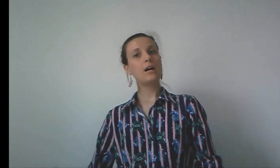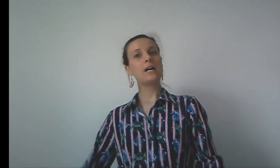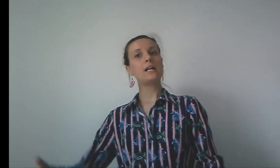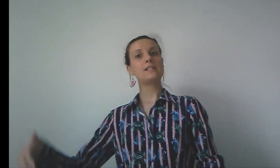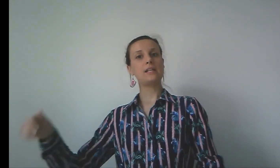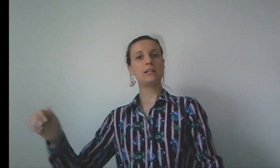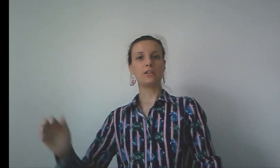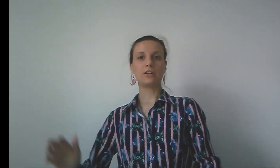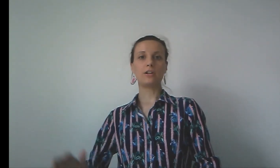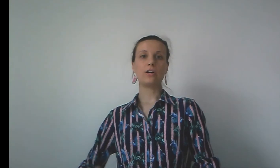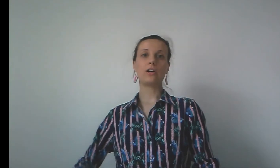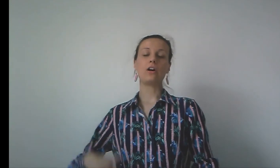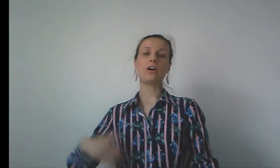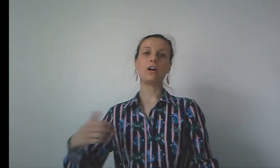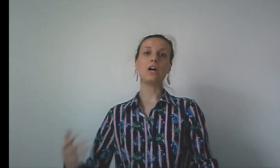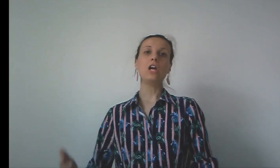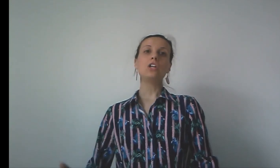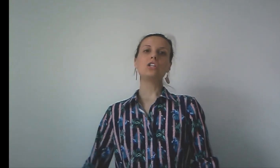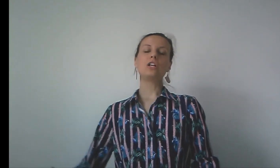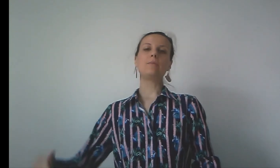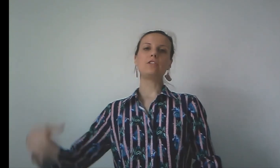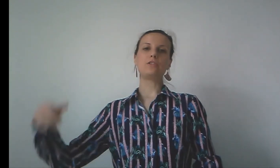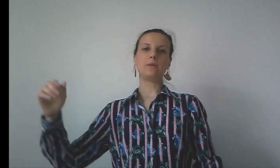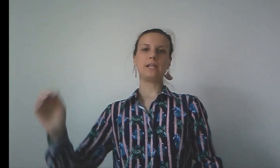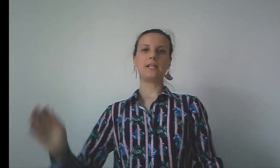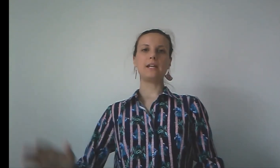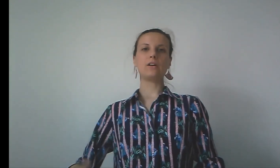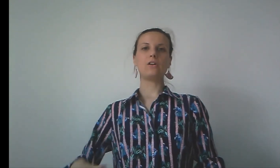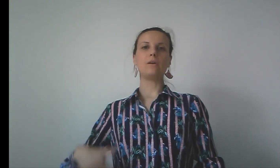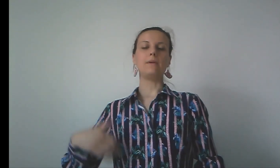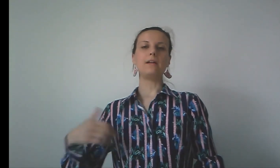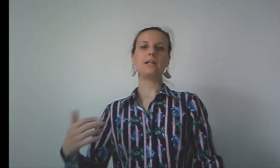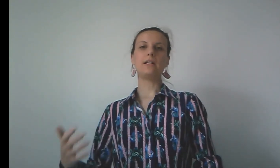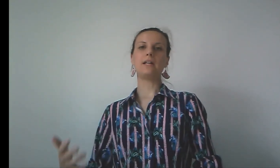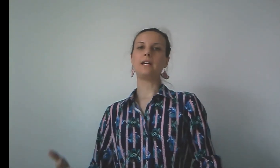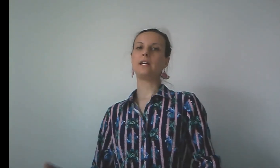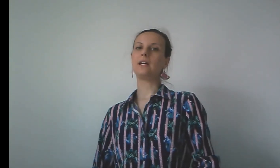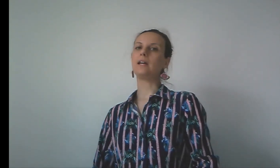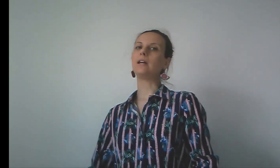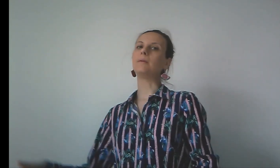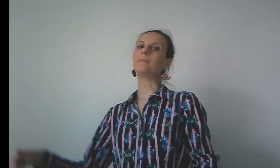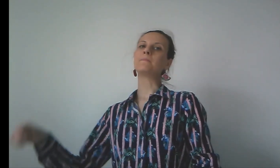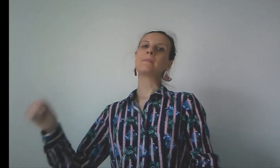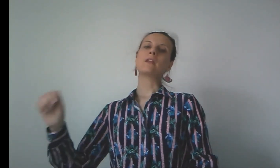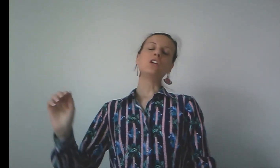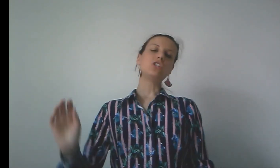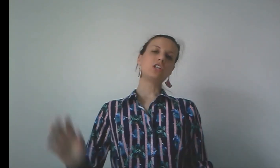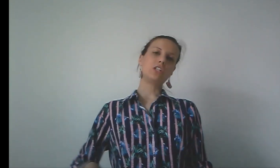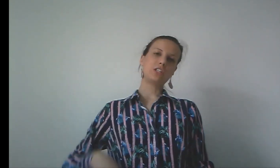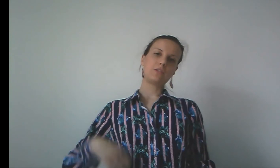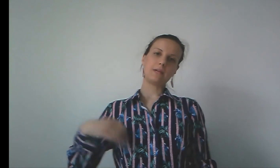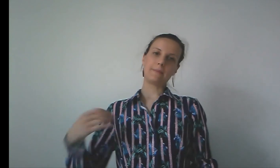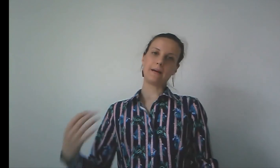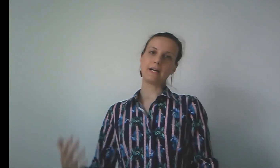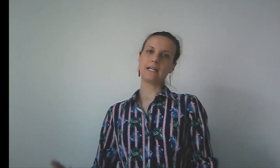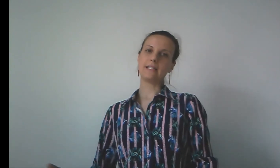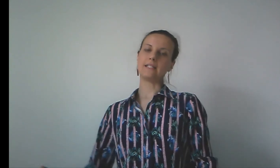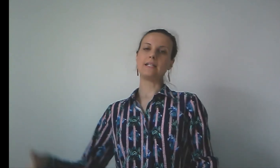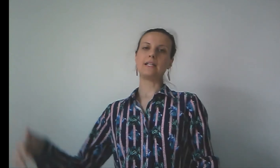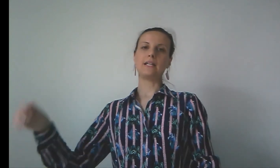Seigneur, je me suis dérobée. Je ne suis pas restée